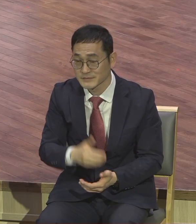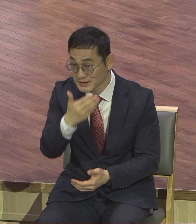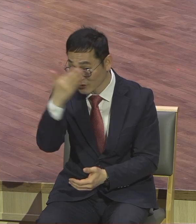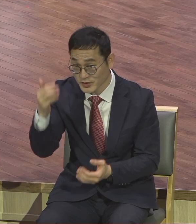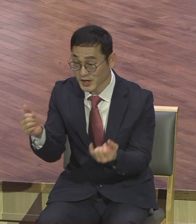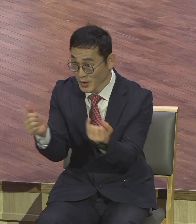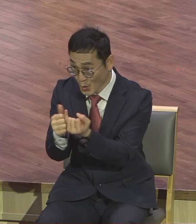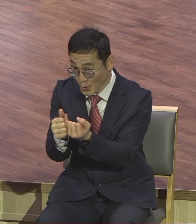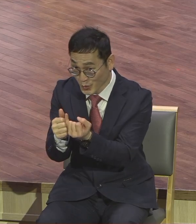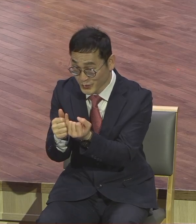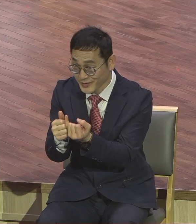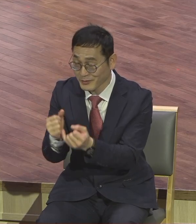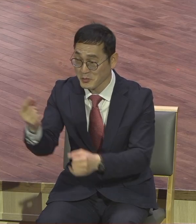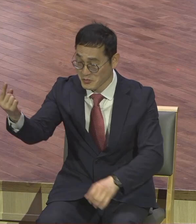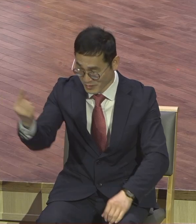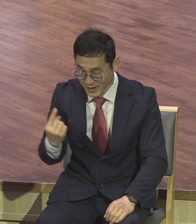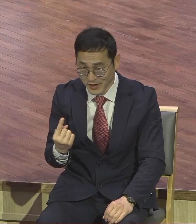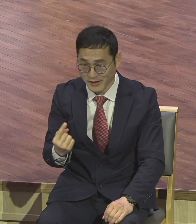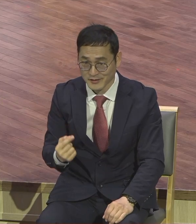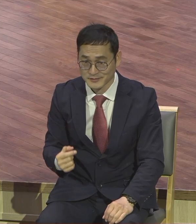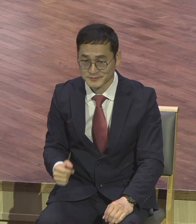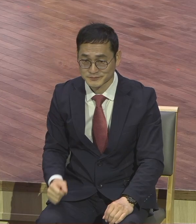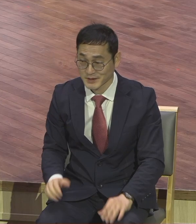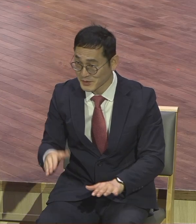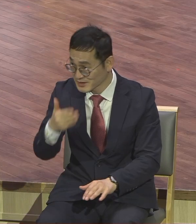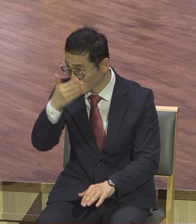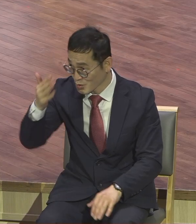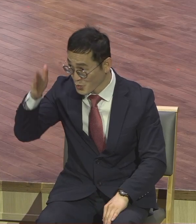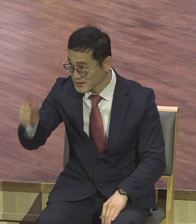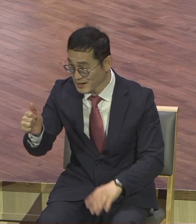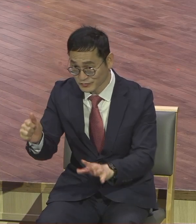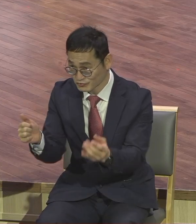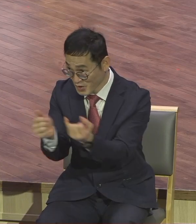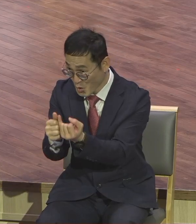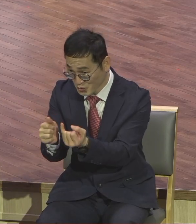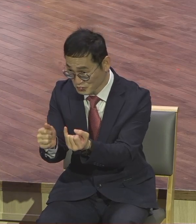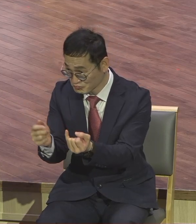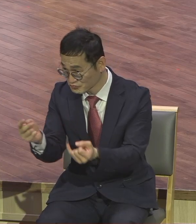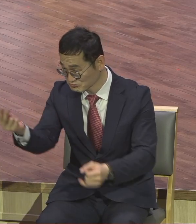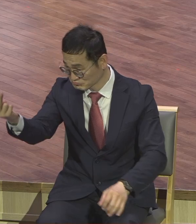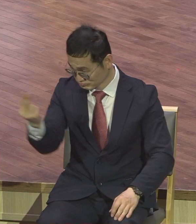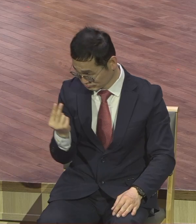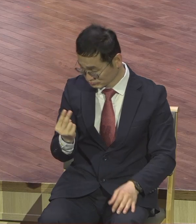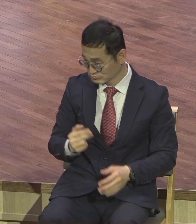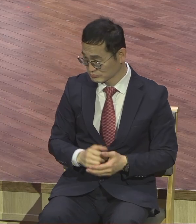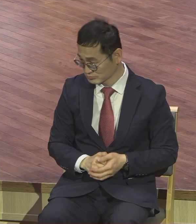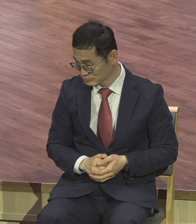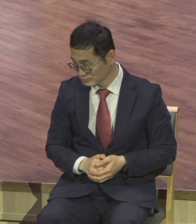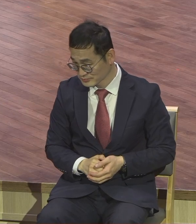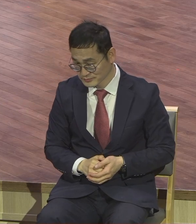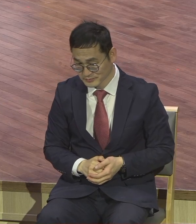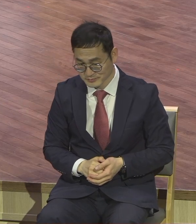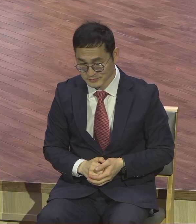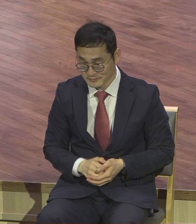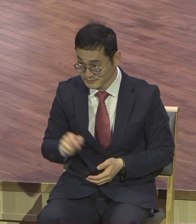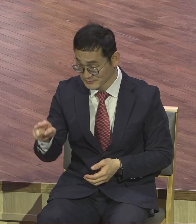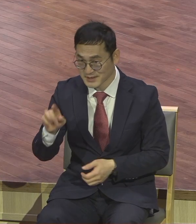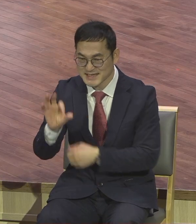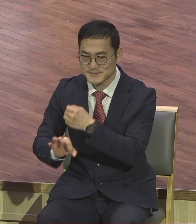이번 주에도 청년회장하고 결혼한다고 인사하고 왔는데 우리 교회 10년 이상 다 했단 말이에요. 그럼